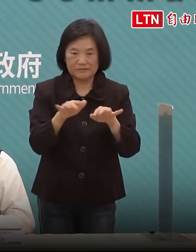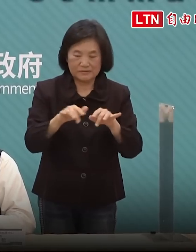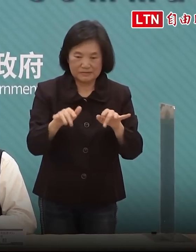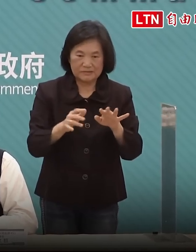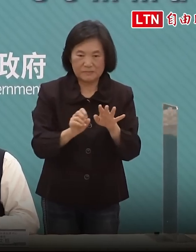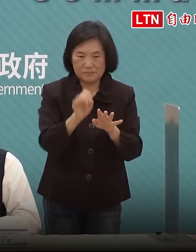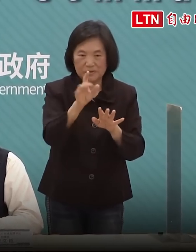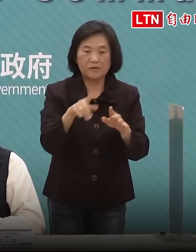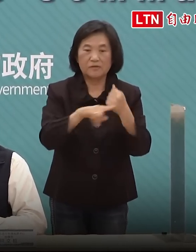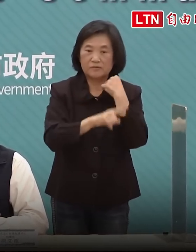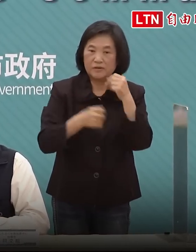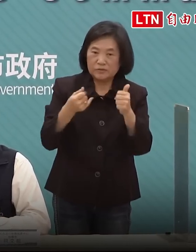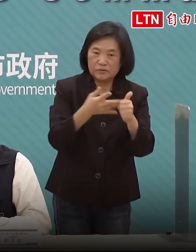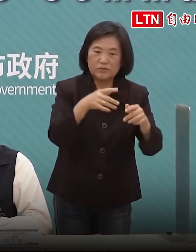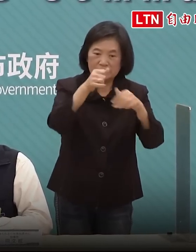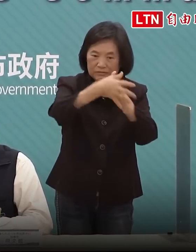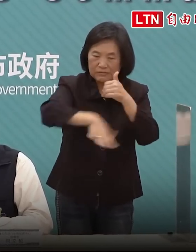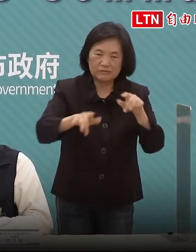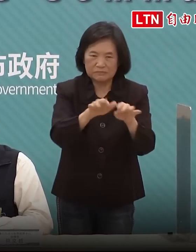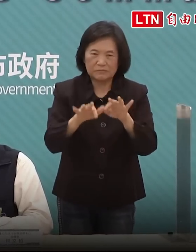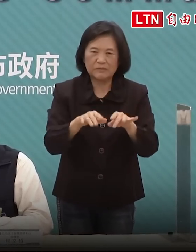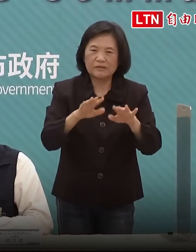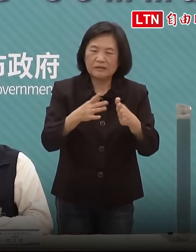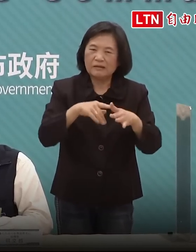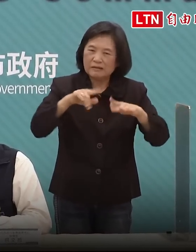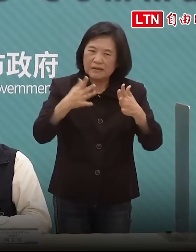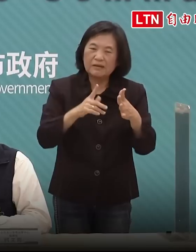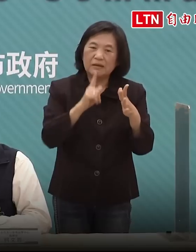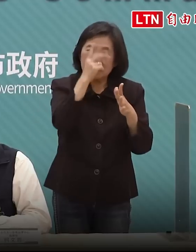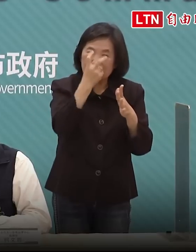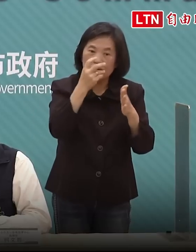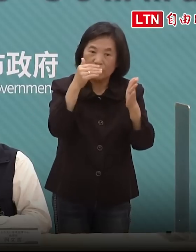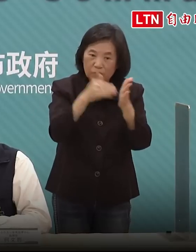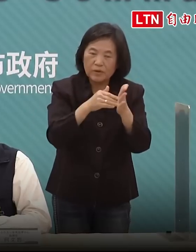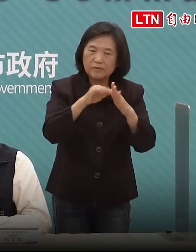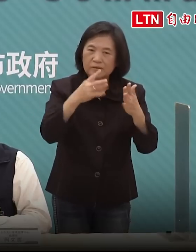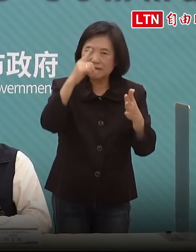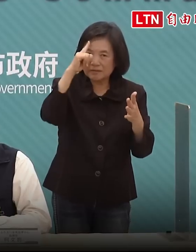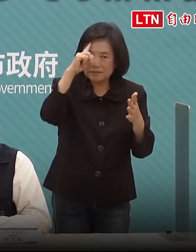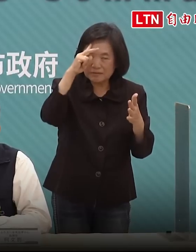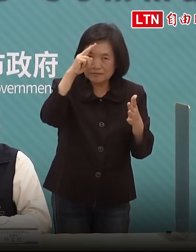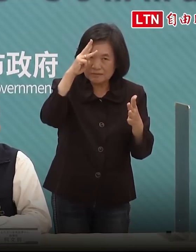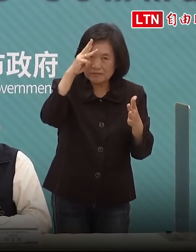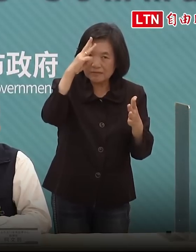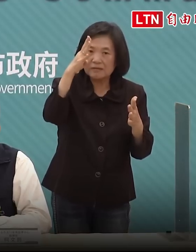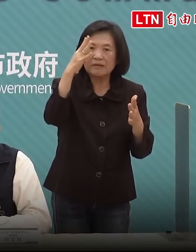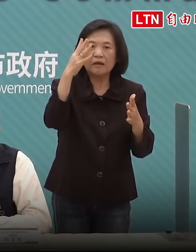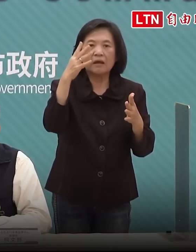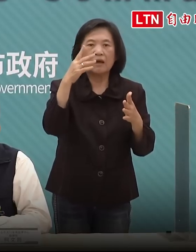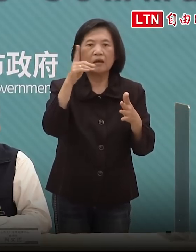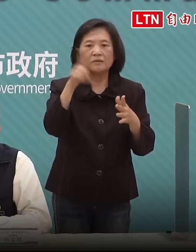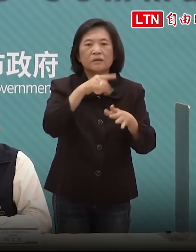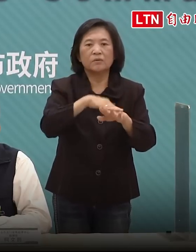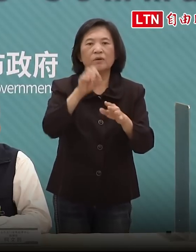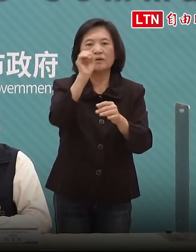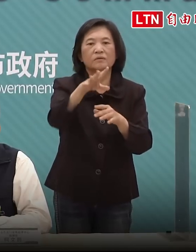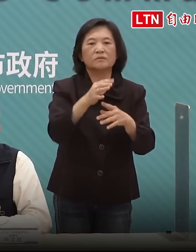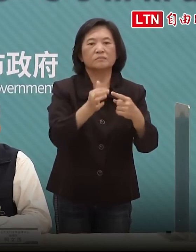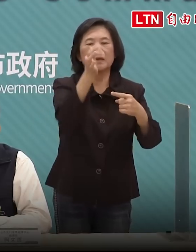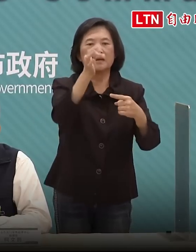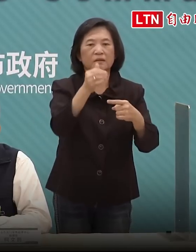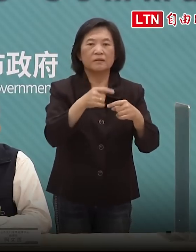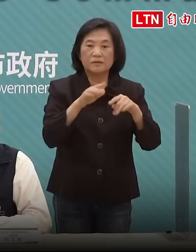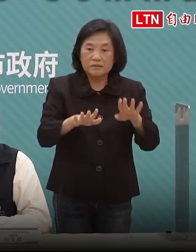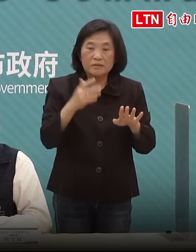我跟你講現在估計應該三四天以上所以這有個麻煩就是說如果你現在堅持要PCR